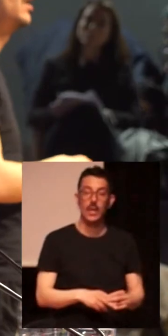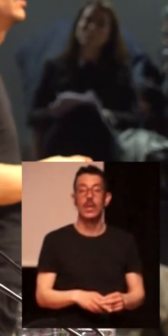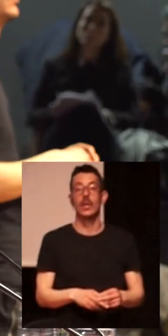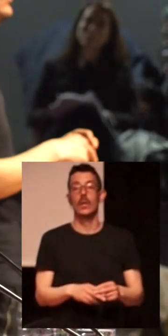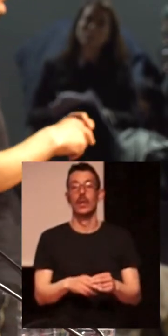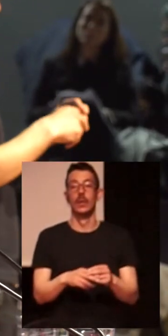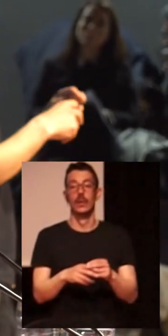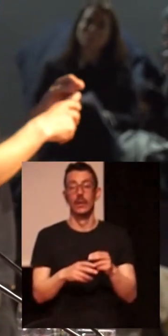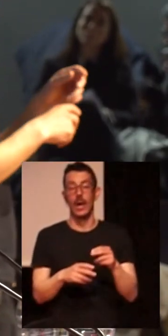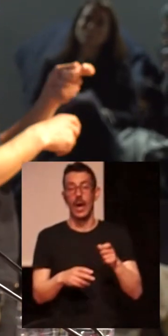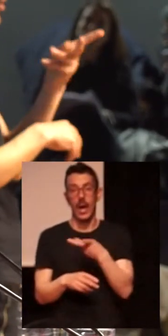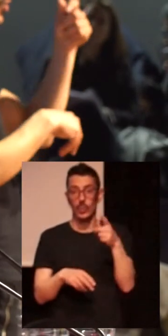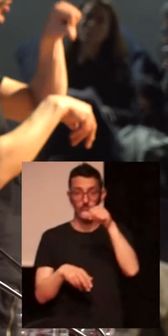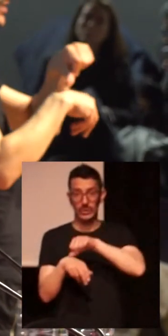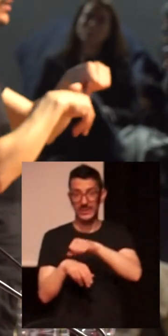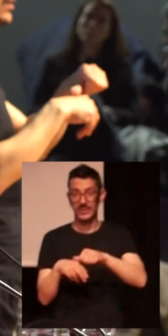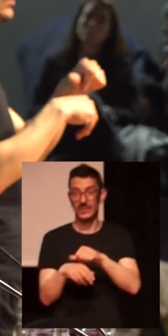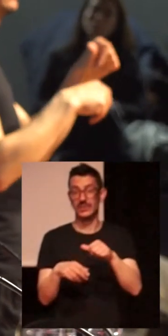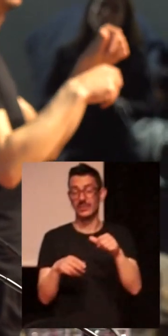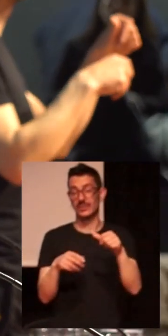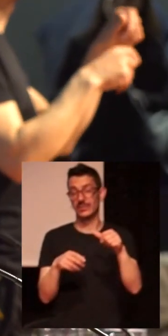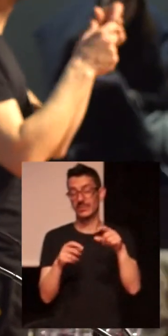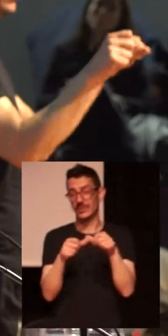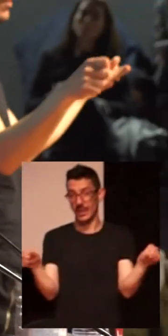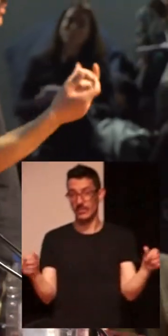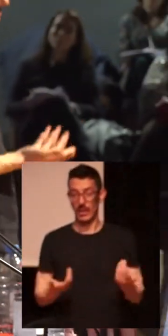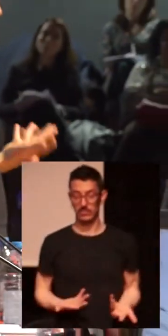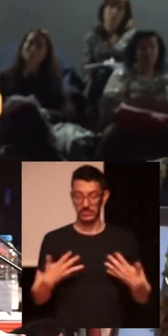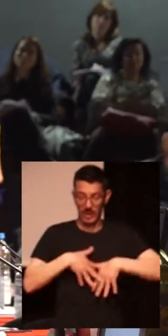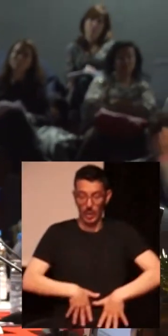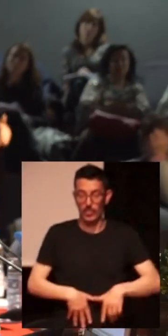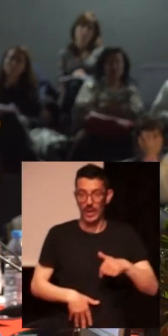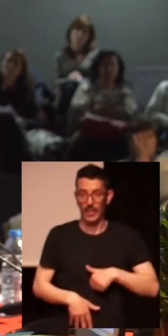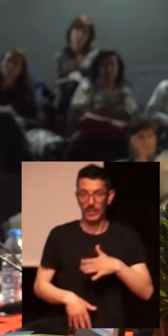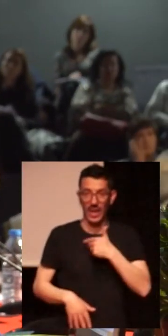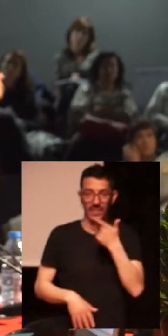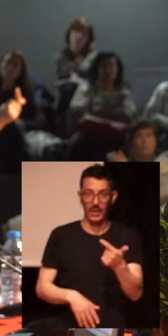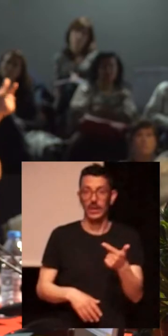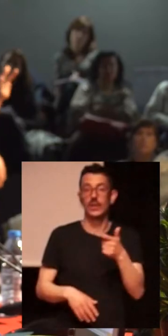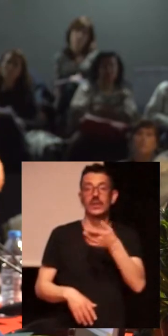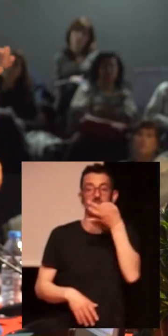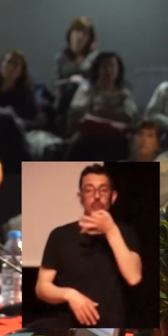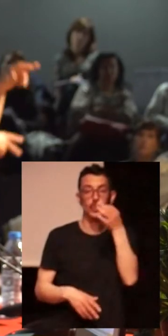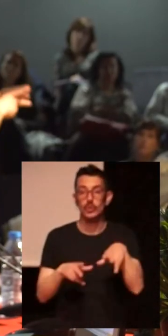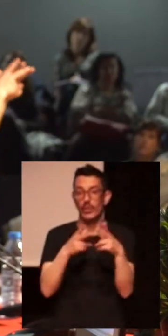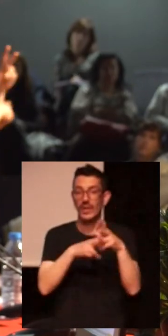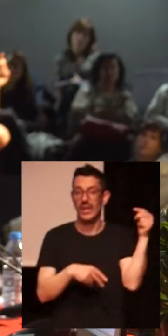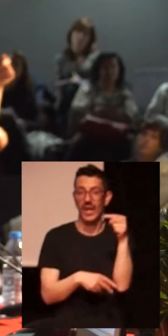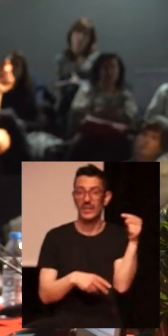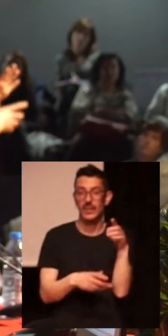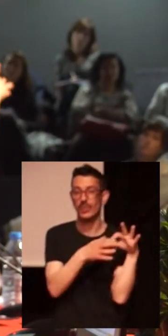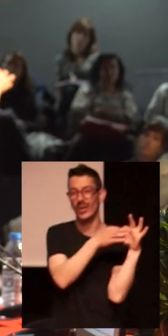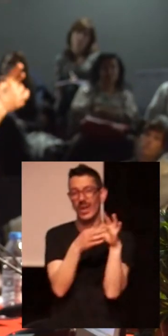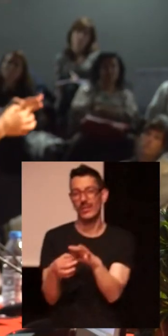incorporamos todo ese discurso social negativo acerca del VIH y de las personas con VIH, que se